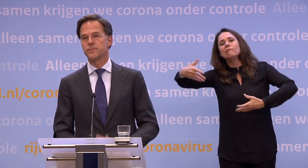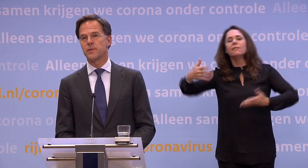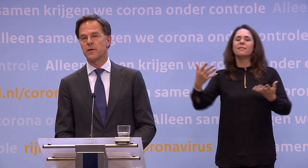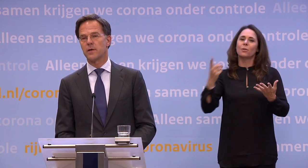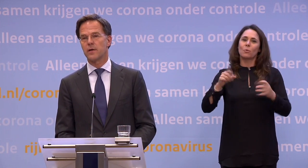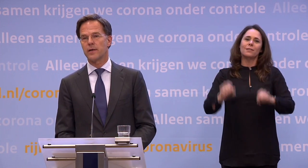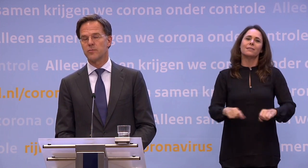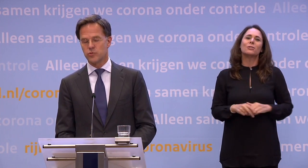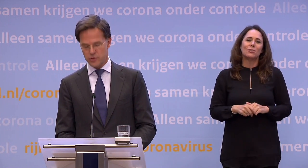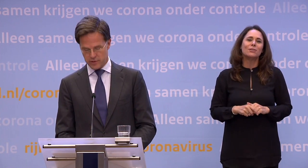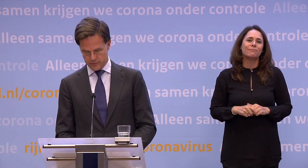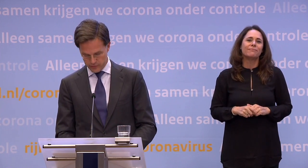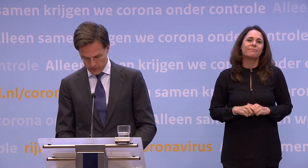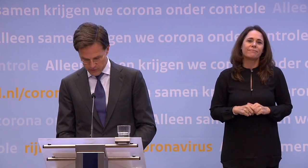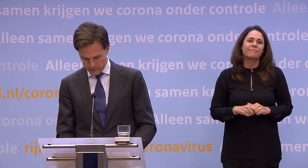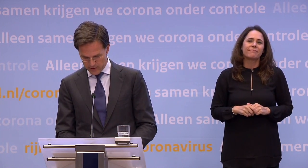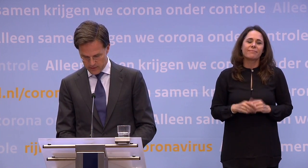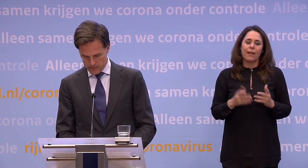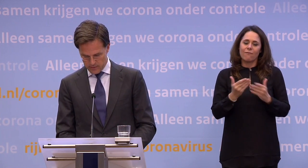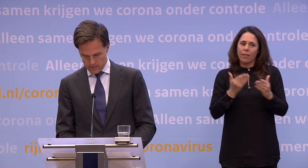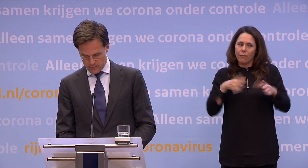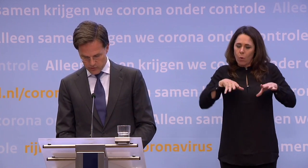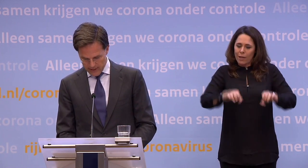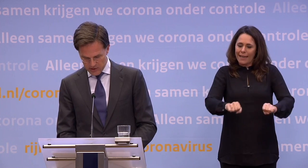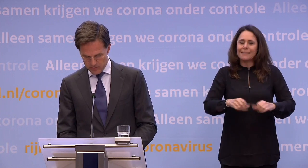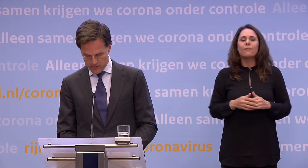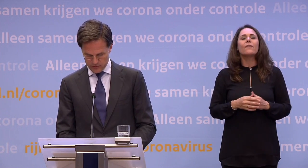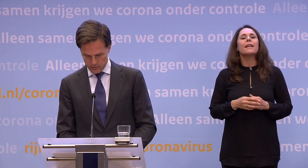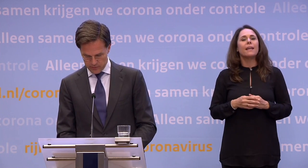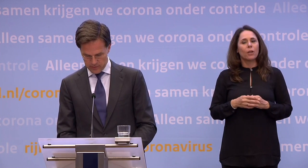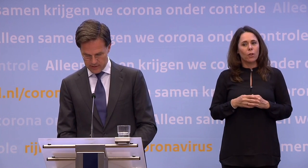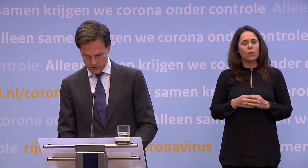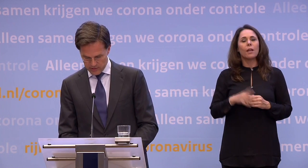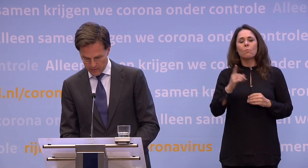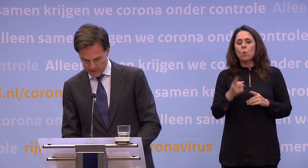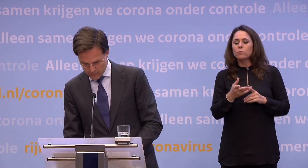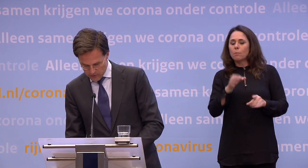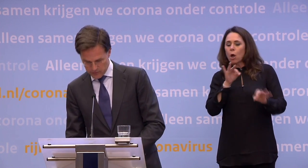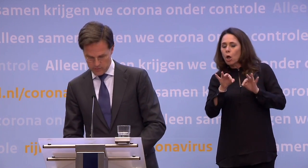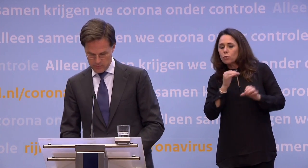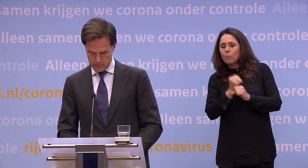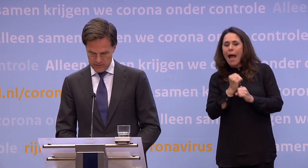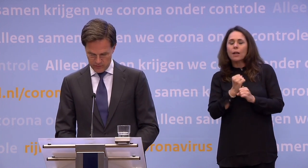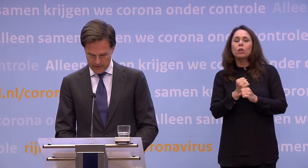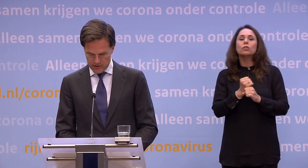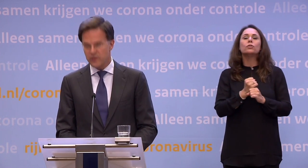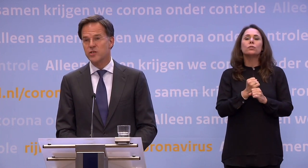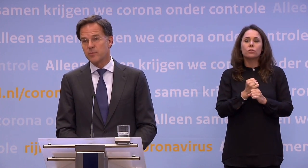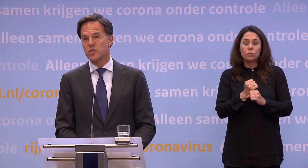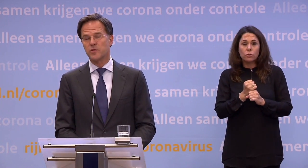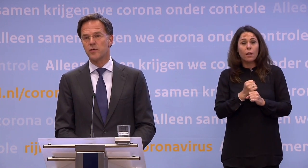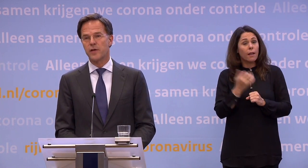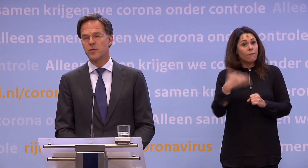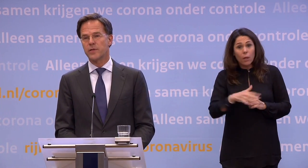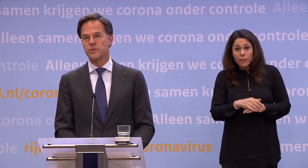je moet wel zitten. En je moet van tevoren reserveren. Je moet riage hebben plaatsgevonden. En als je dat allemaal niet wilt, je wilt echt staan,